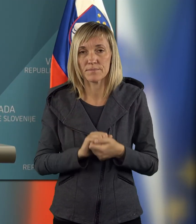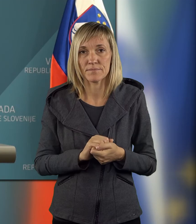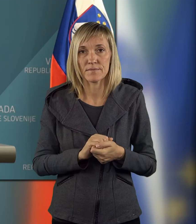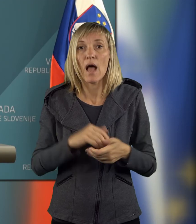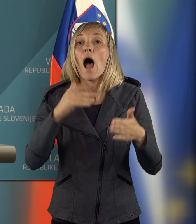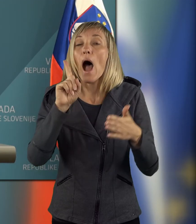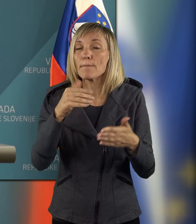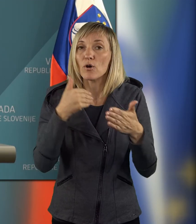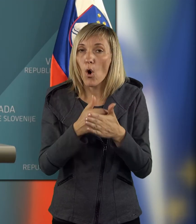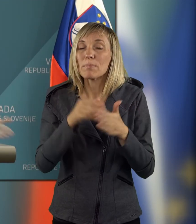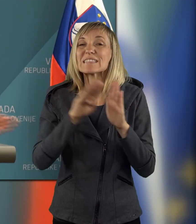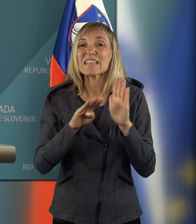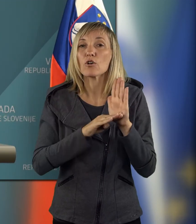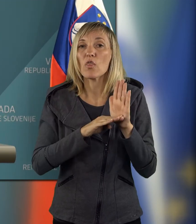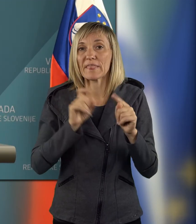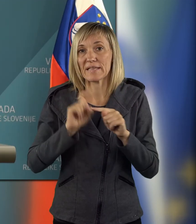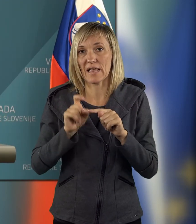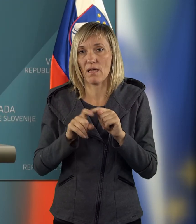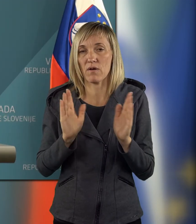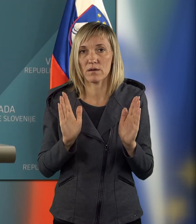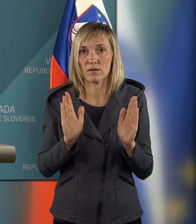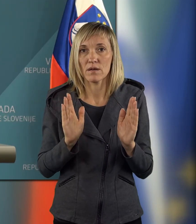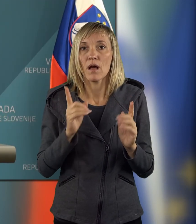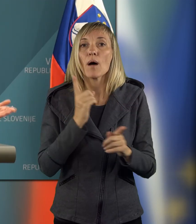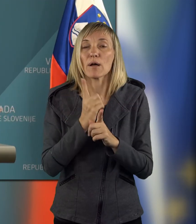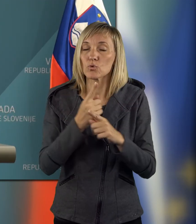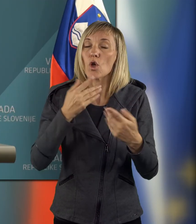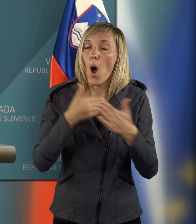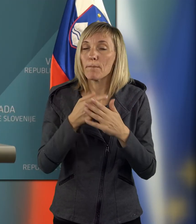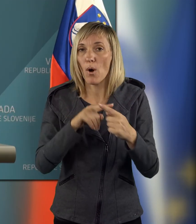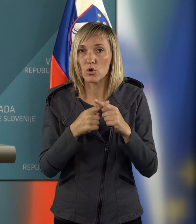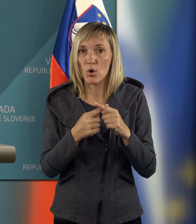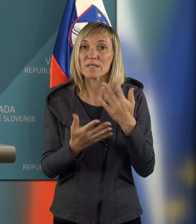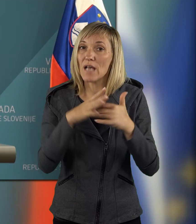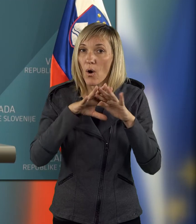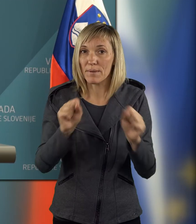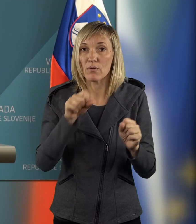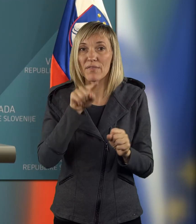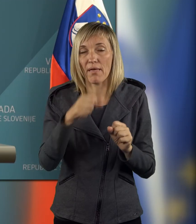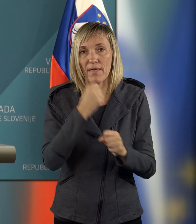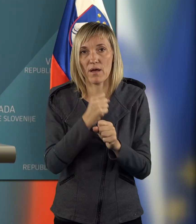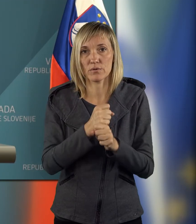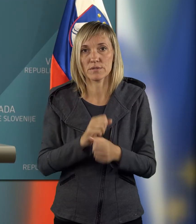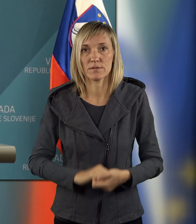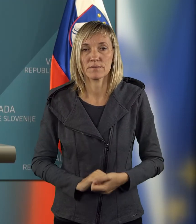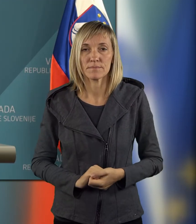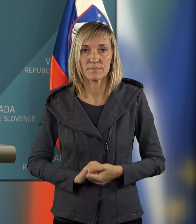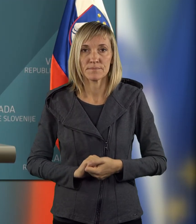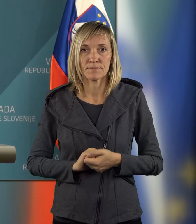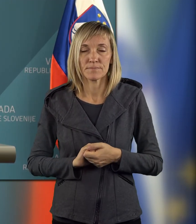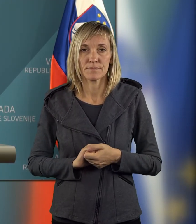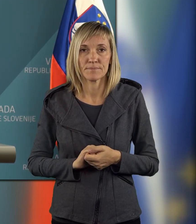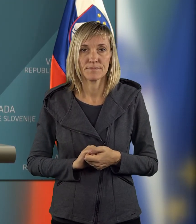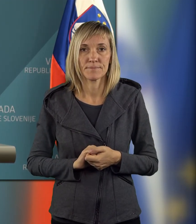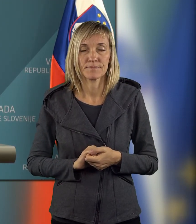ob zakonitih zadevah in seveda pogojih za opravljanje te dejavnosti. Tamo še nekaj nekaj,